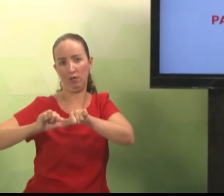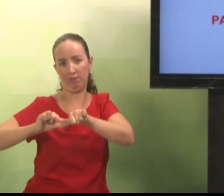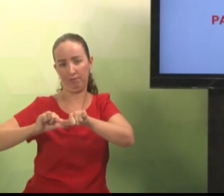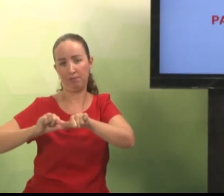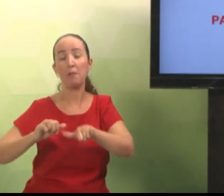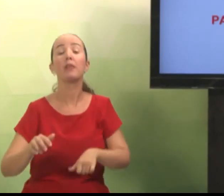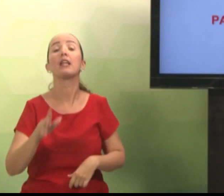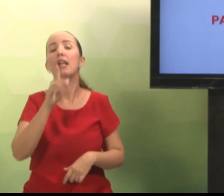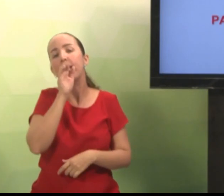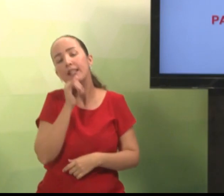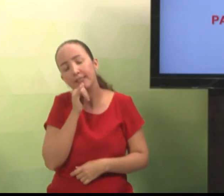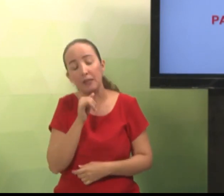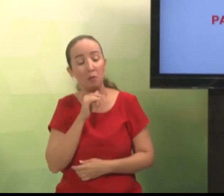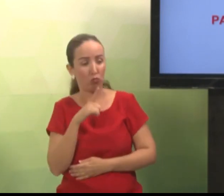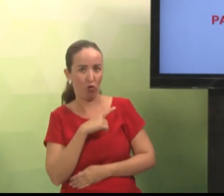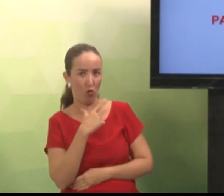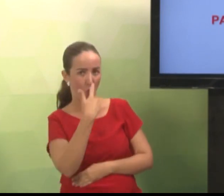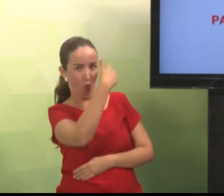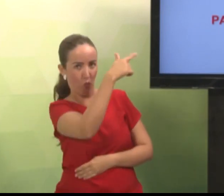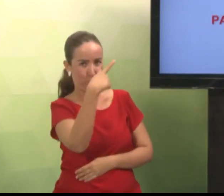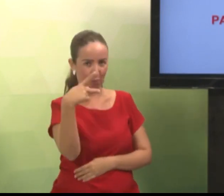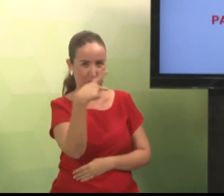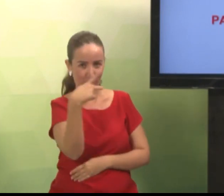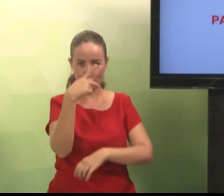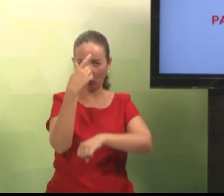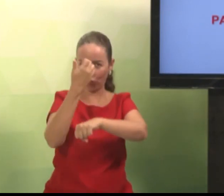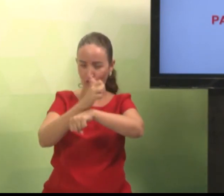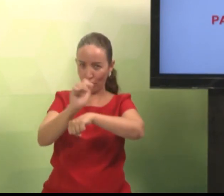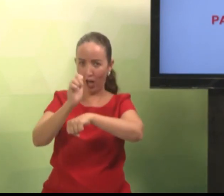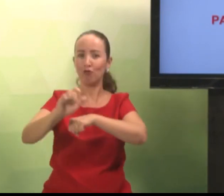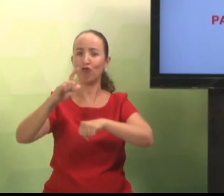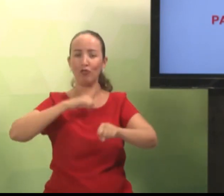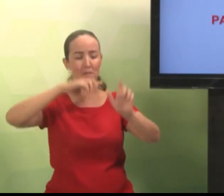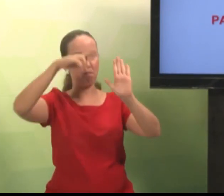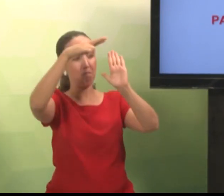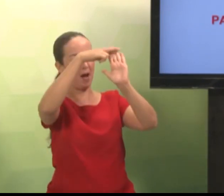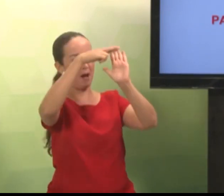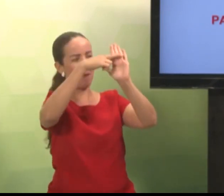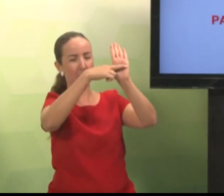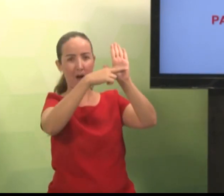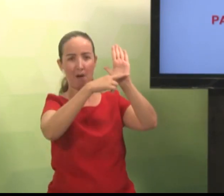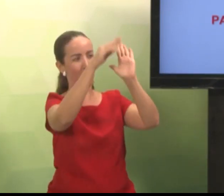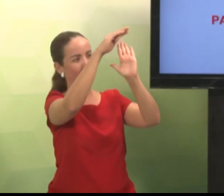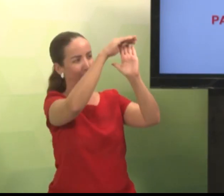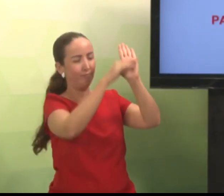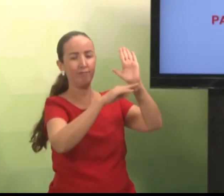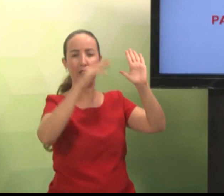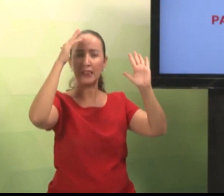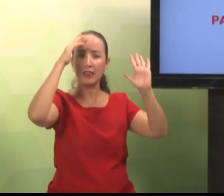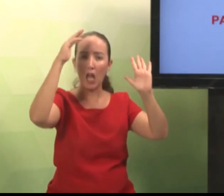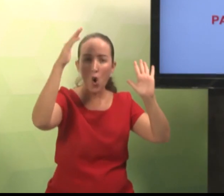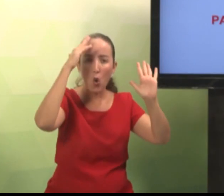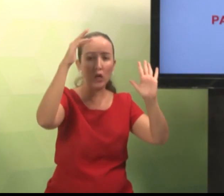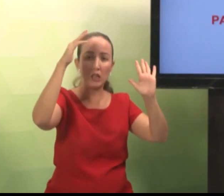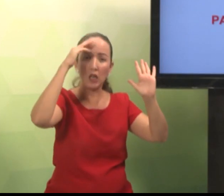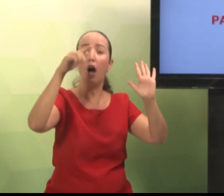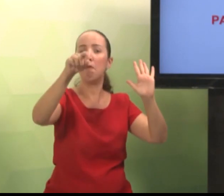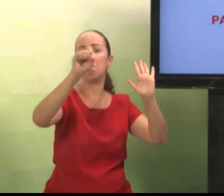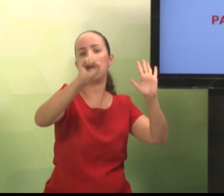vão modificar a estrutura do trabalho. Então, há um outro professor de estágio, onde ele vai explicar